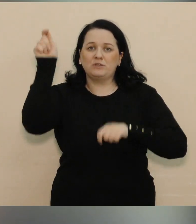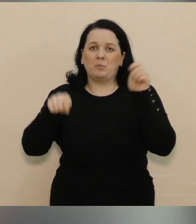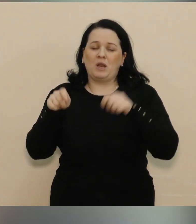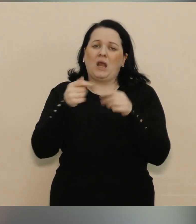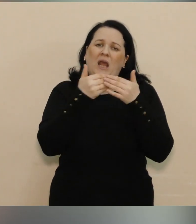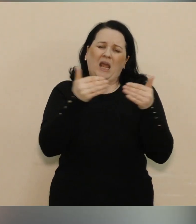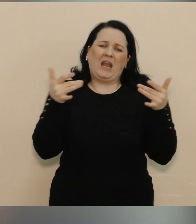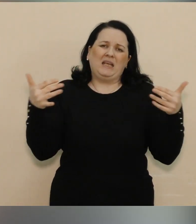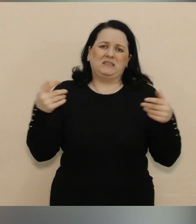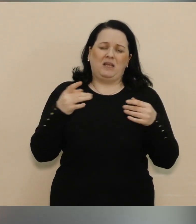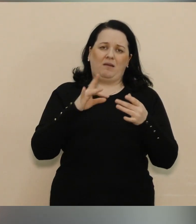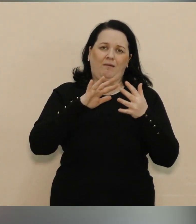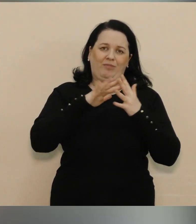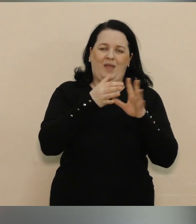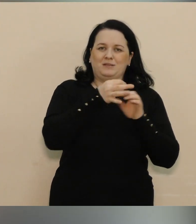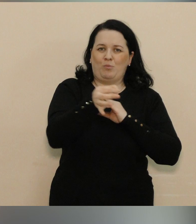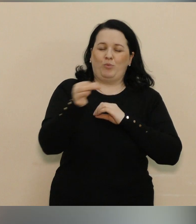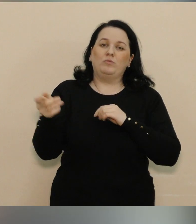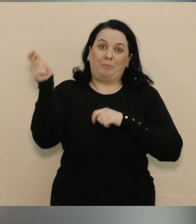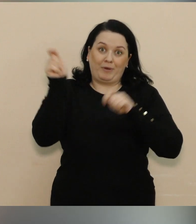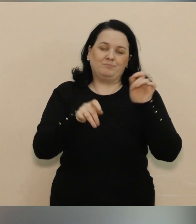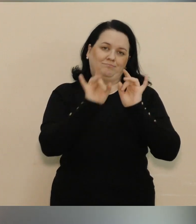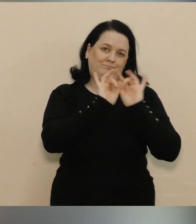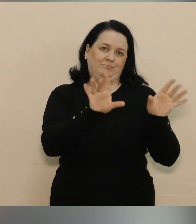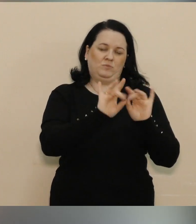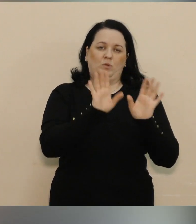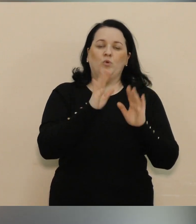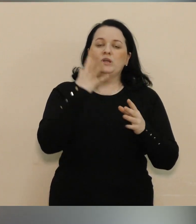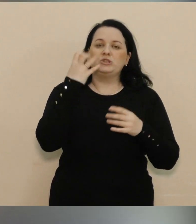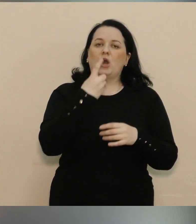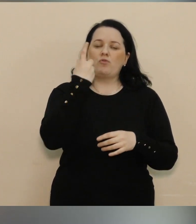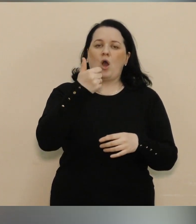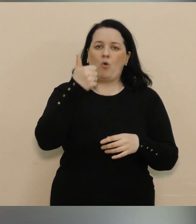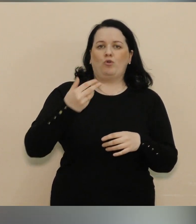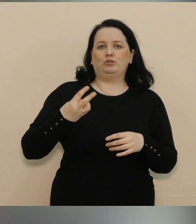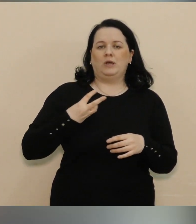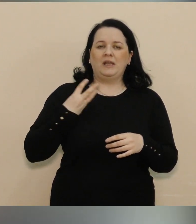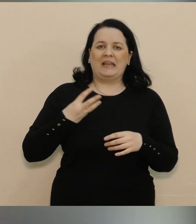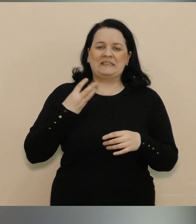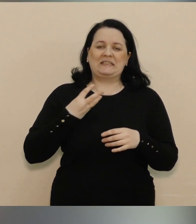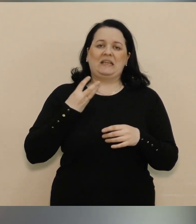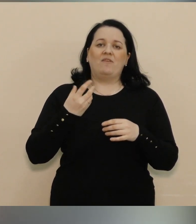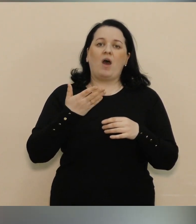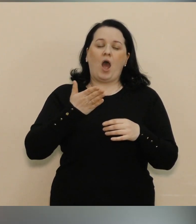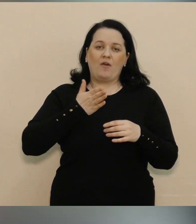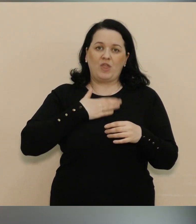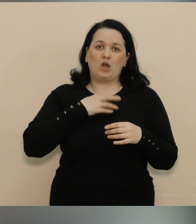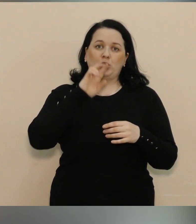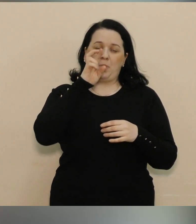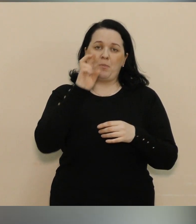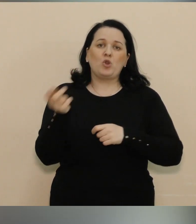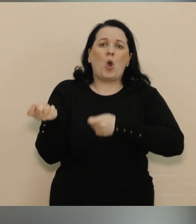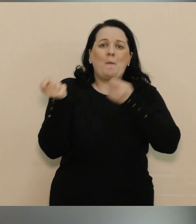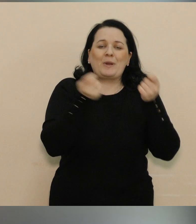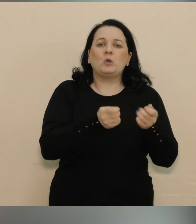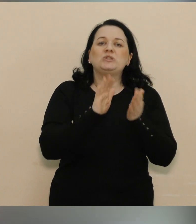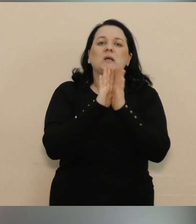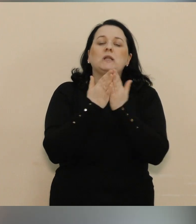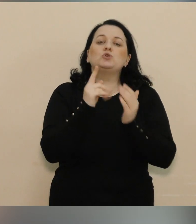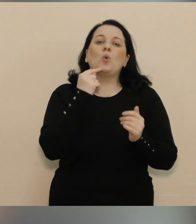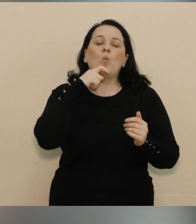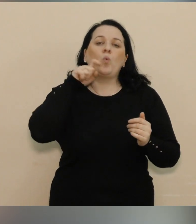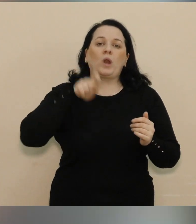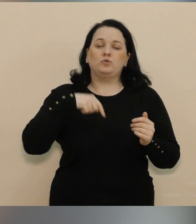з інших населених пунктів. Тому запрошую. Ще одна хороша ініціатива, будь ласка, нашу бібліотеку приносити книжки